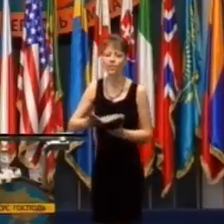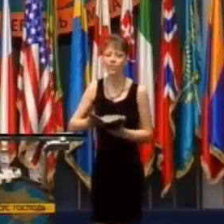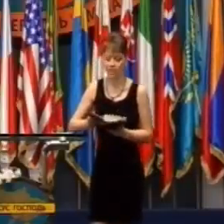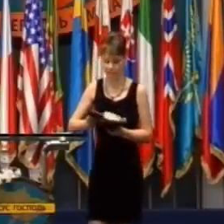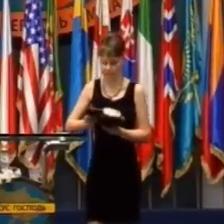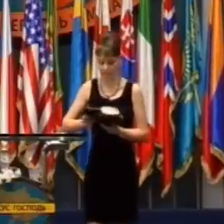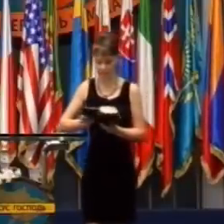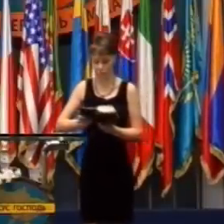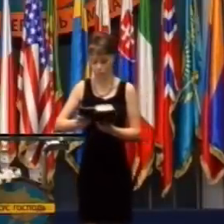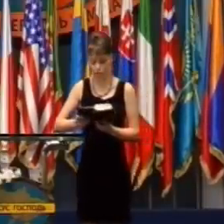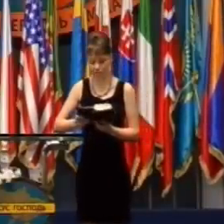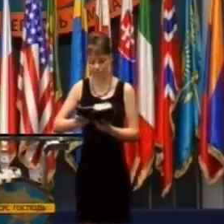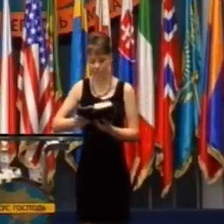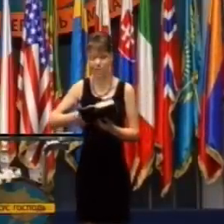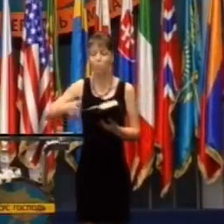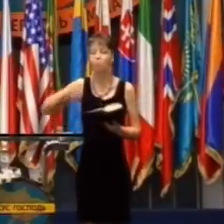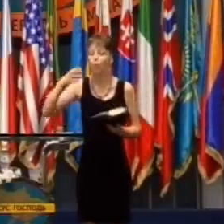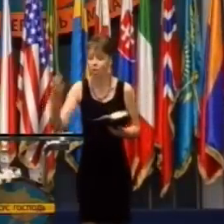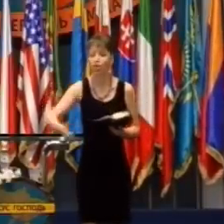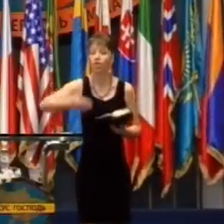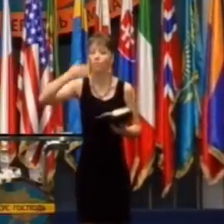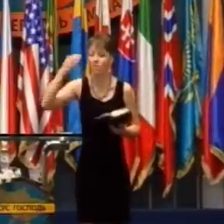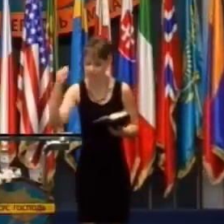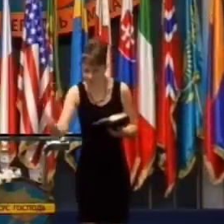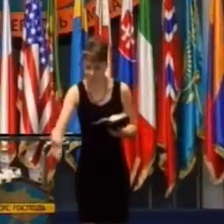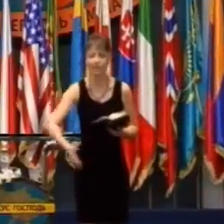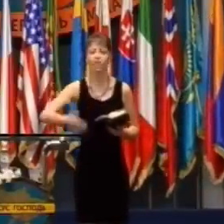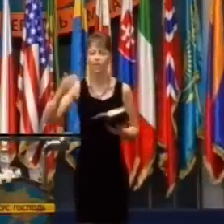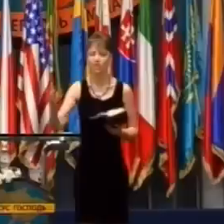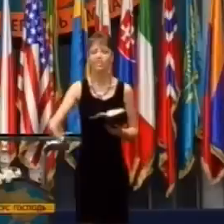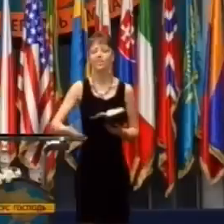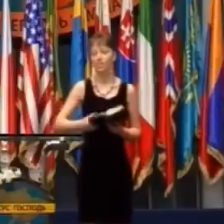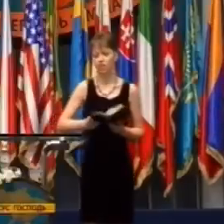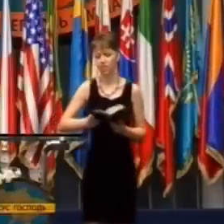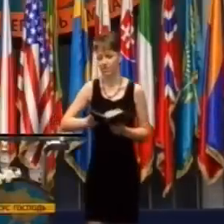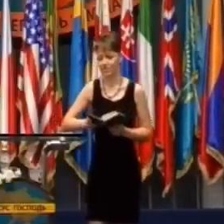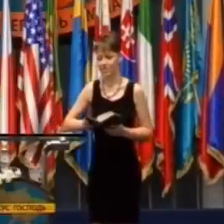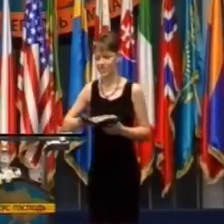On je schopný urobiť viac, než je treba.